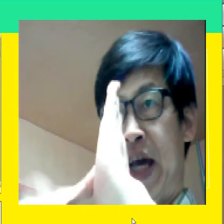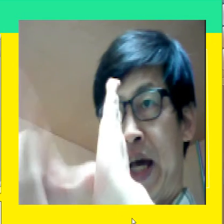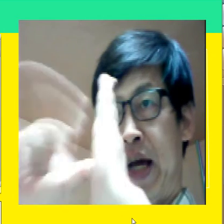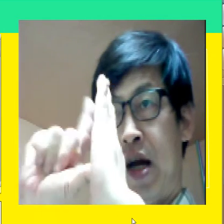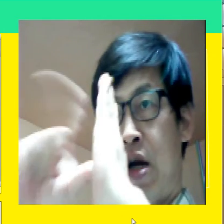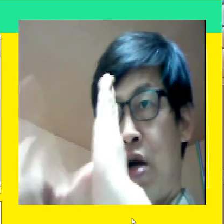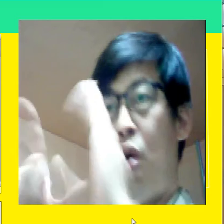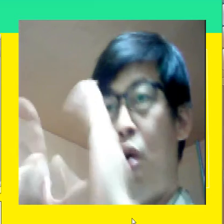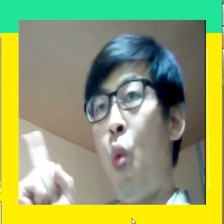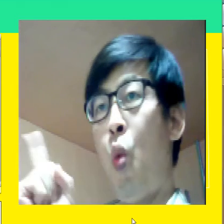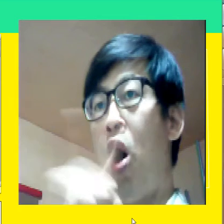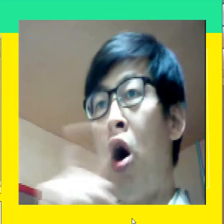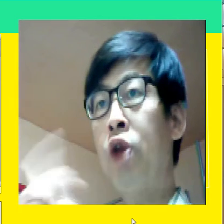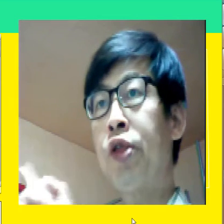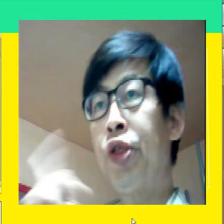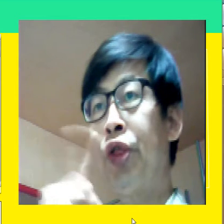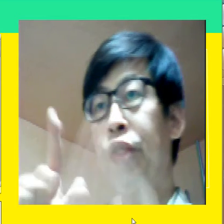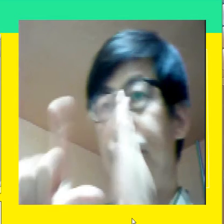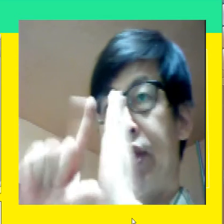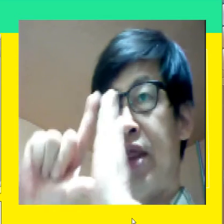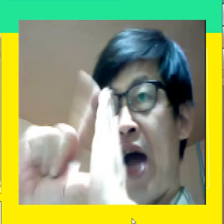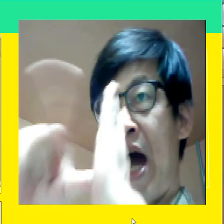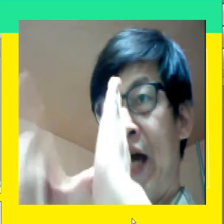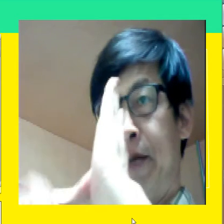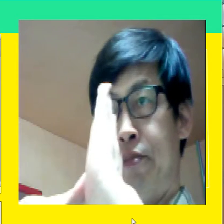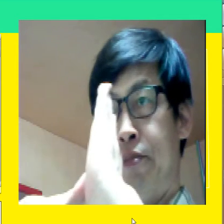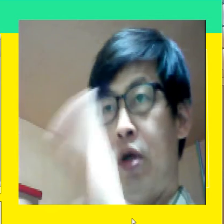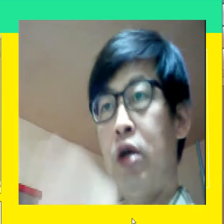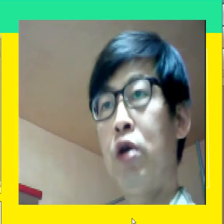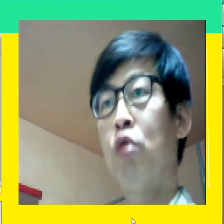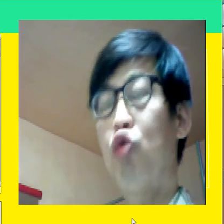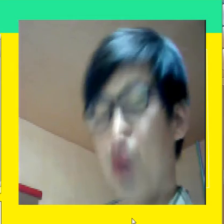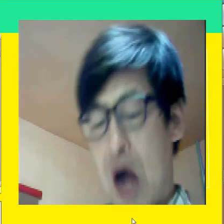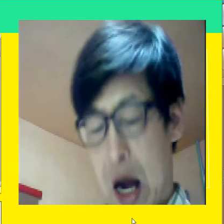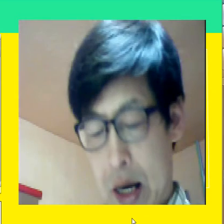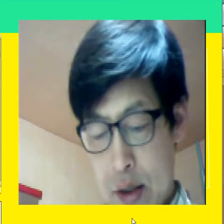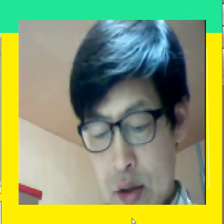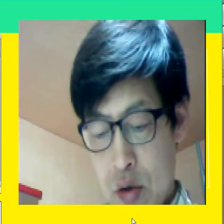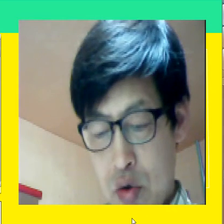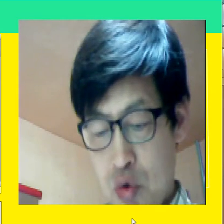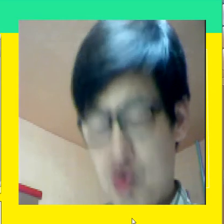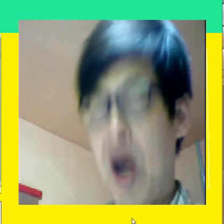워 타임 누가 누가는